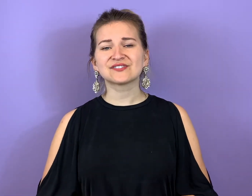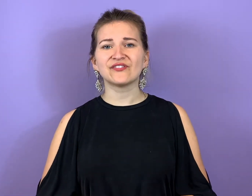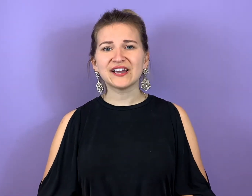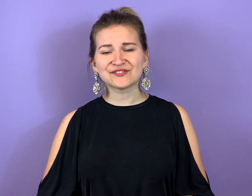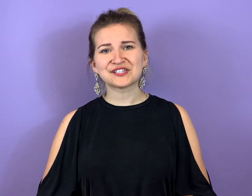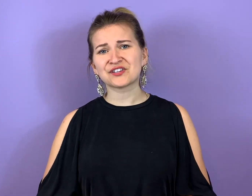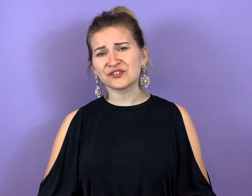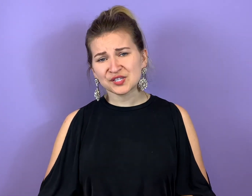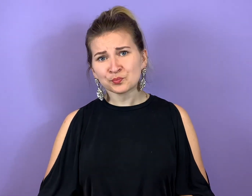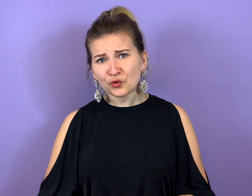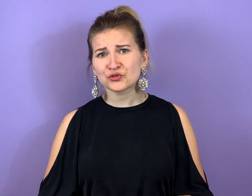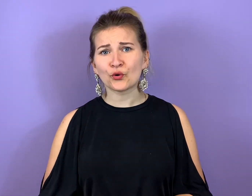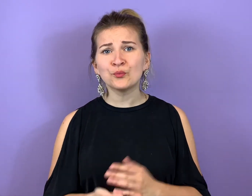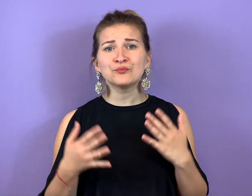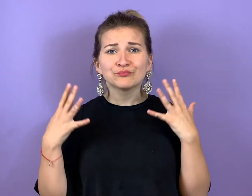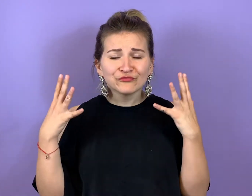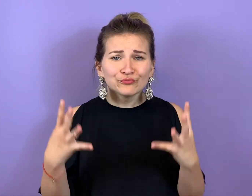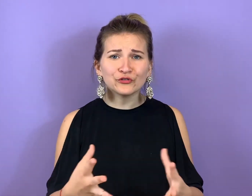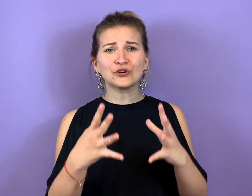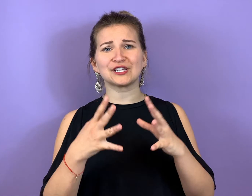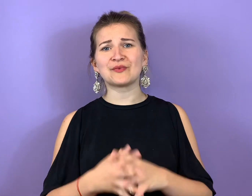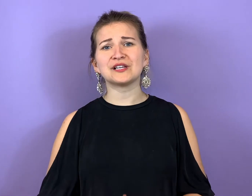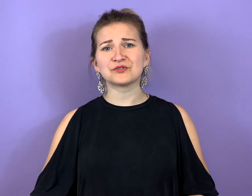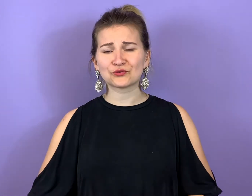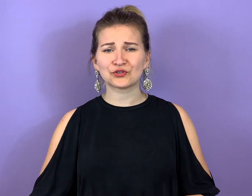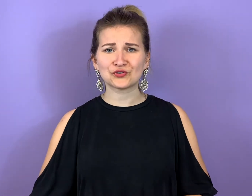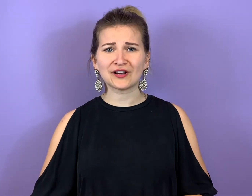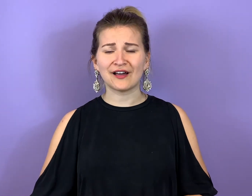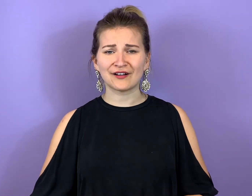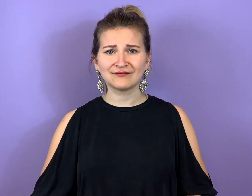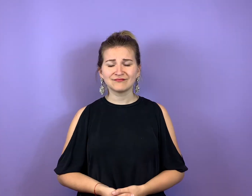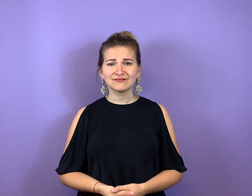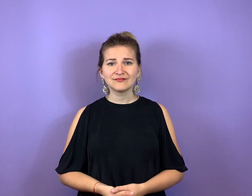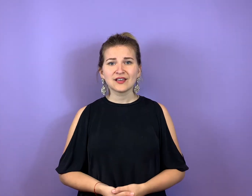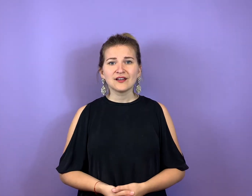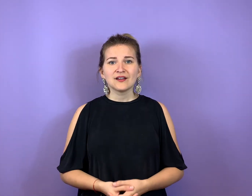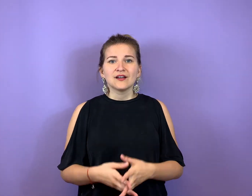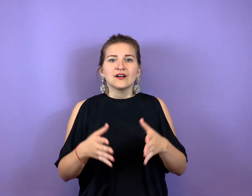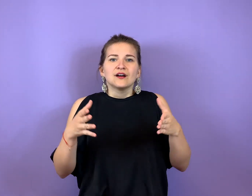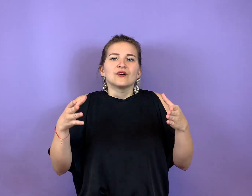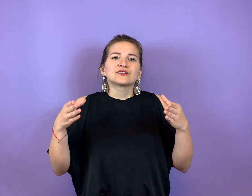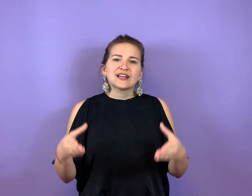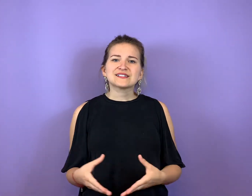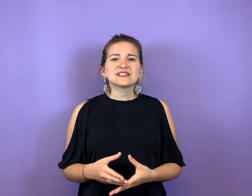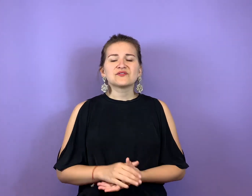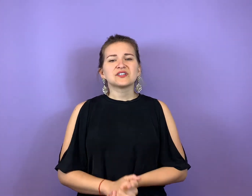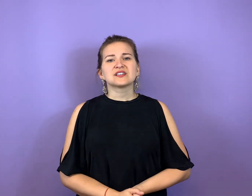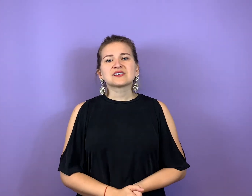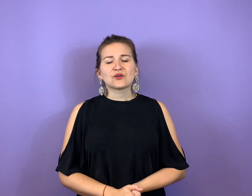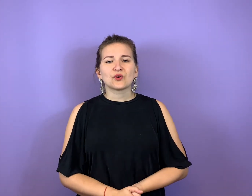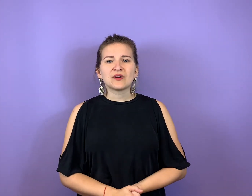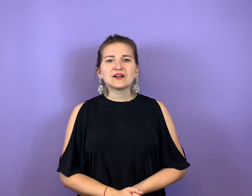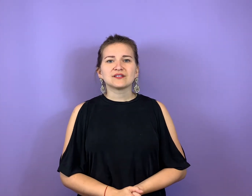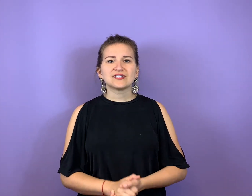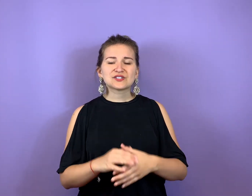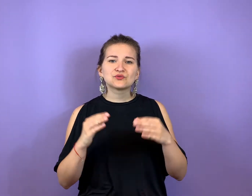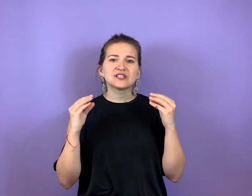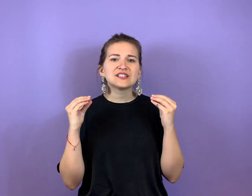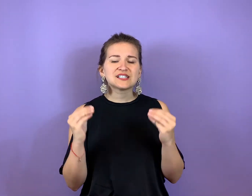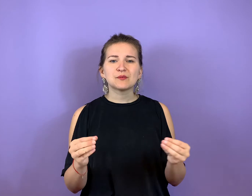weiß, was ich wissen muss, um wirklich mein Liebesglück zu erlangen. Und ganz, ganz wichtig ist auch immer, dass du dich nicht selber